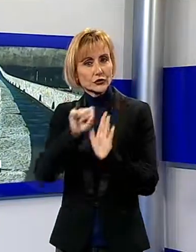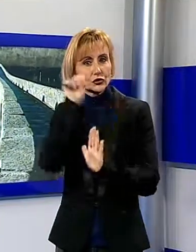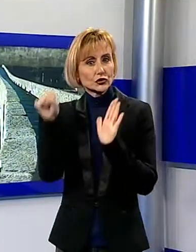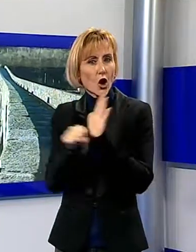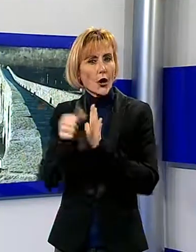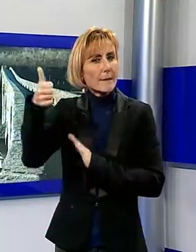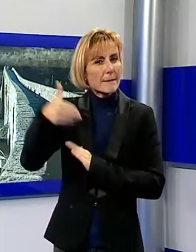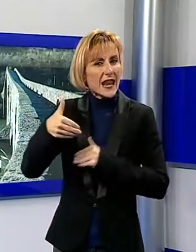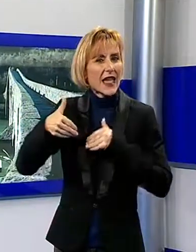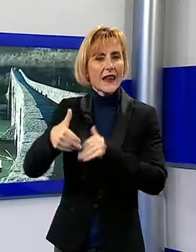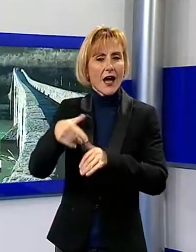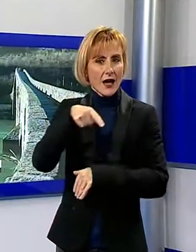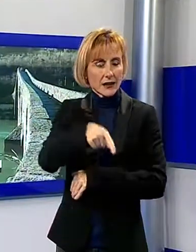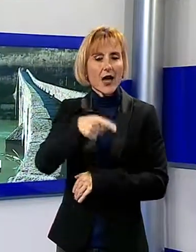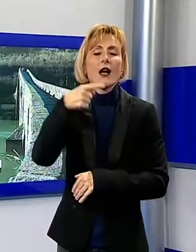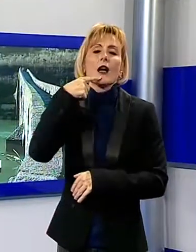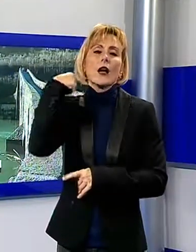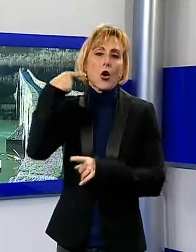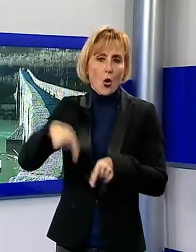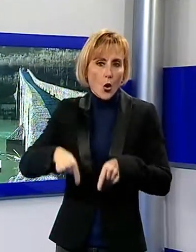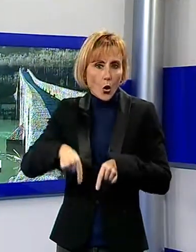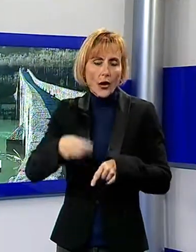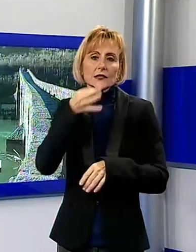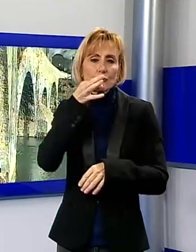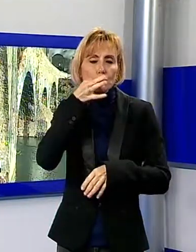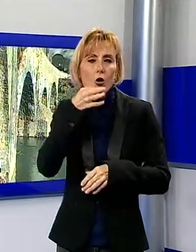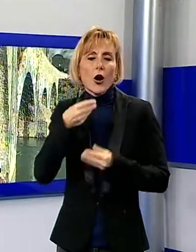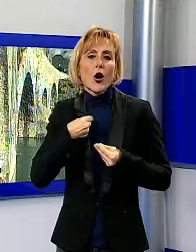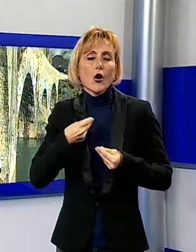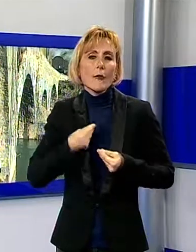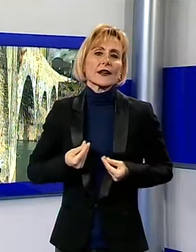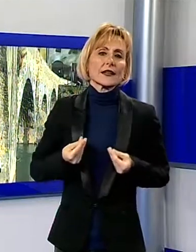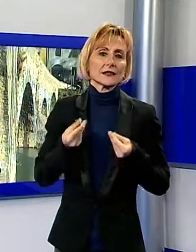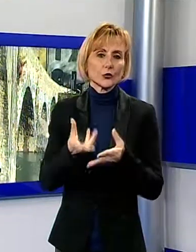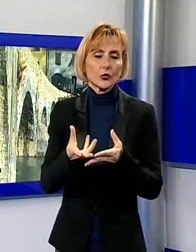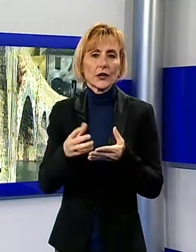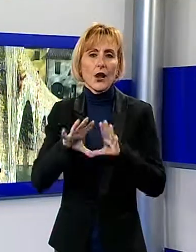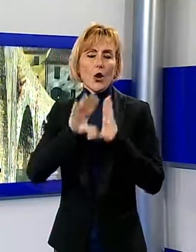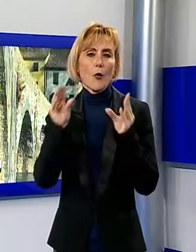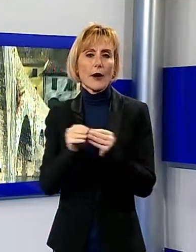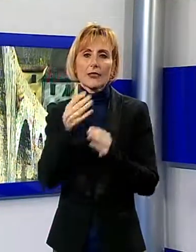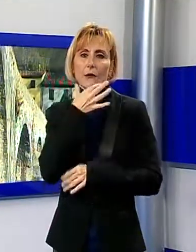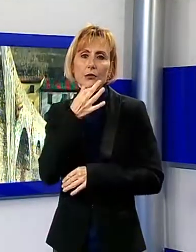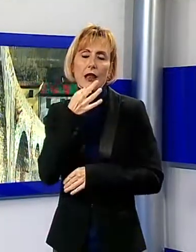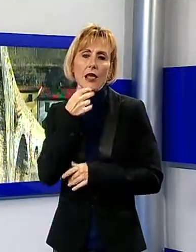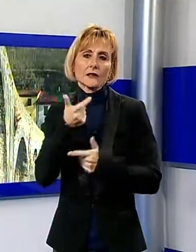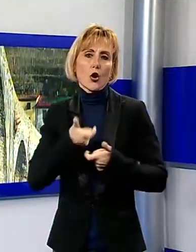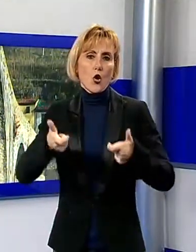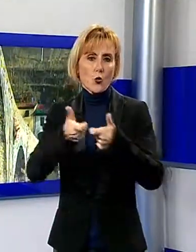adesso potrà essere restituita nella sua assoluta e piena bellezza a tutta la comunità. Sempre per quanto riguarda